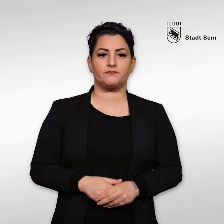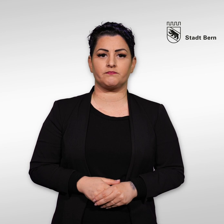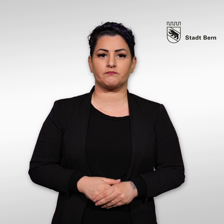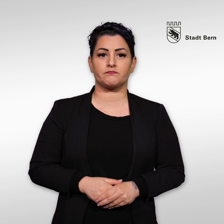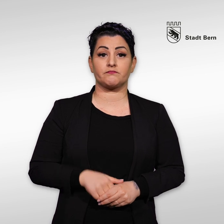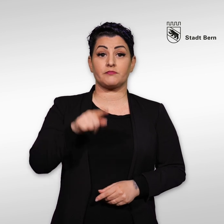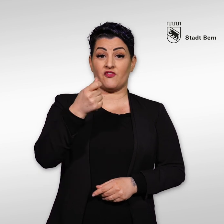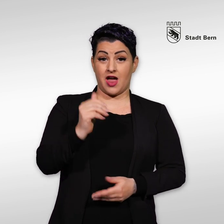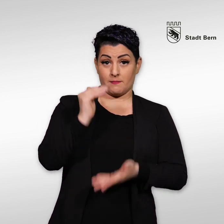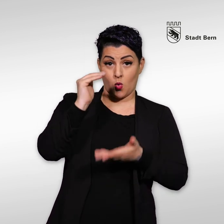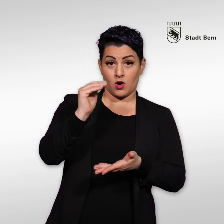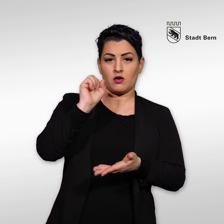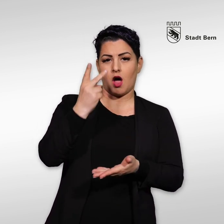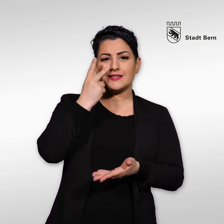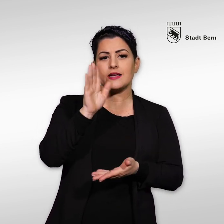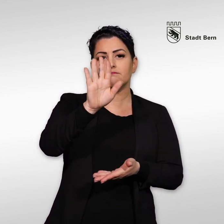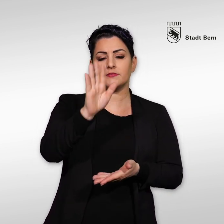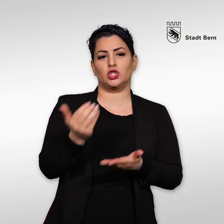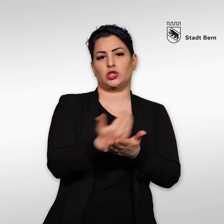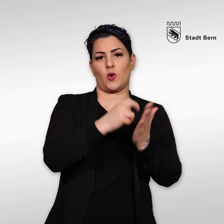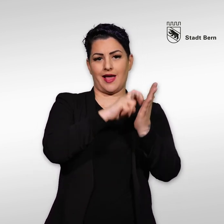Das Vermögen finden Sie auf Ihrer Steuererklärung.